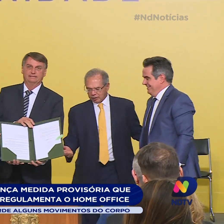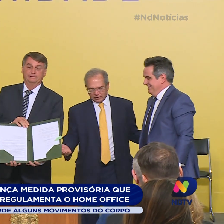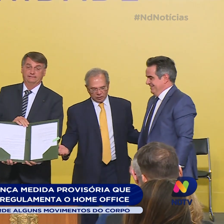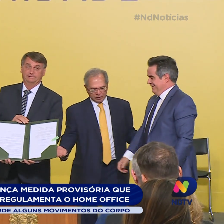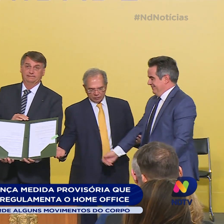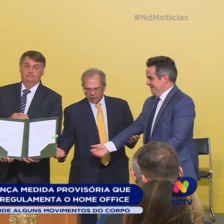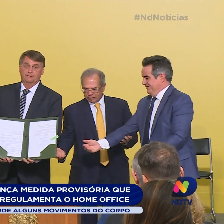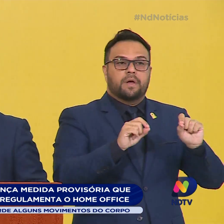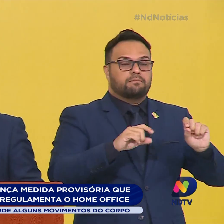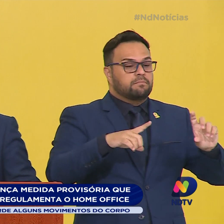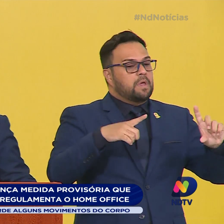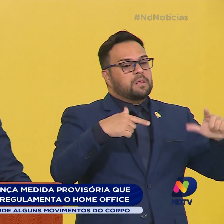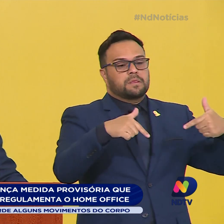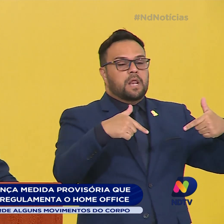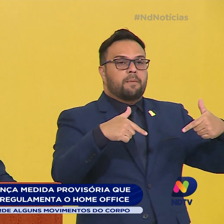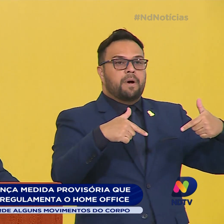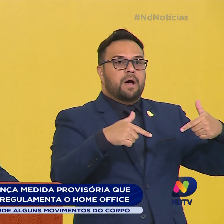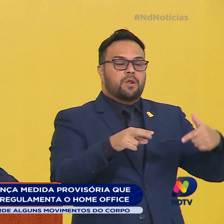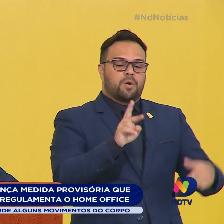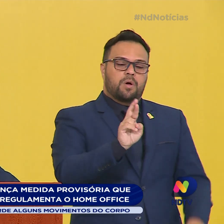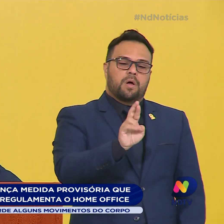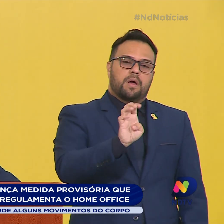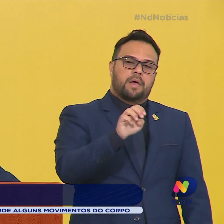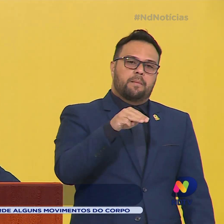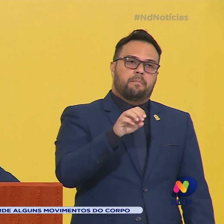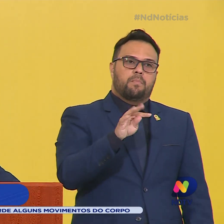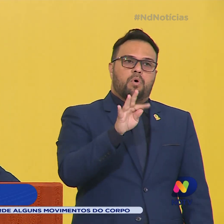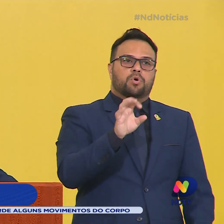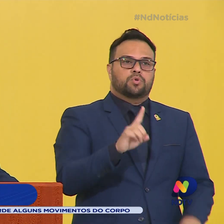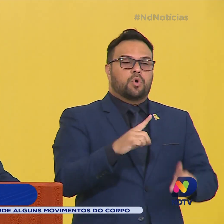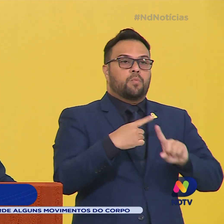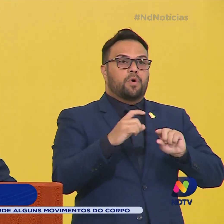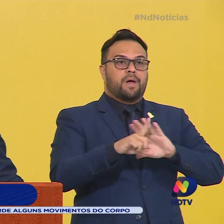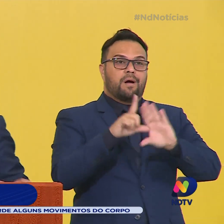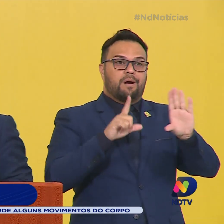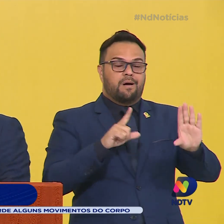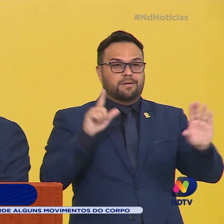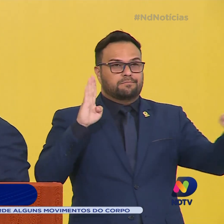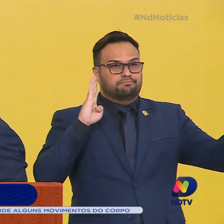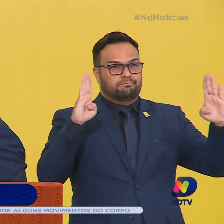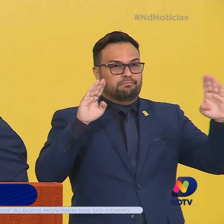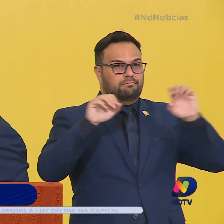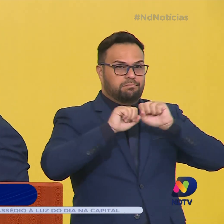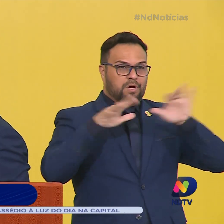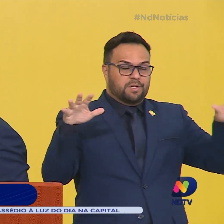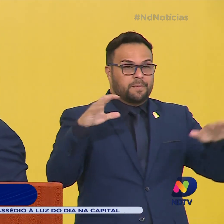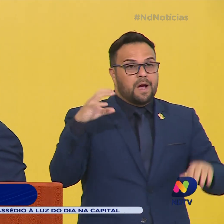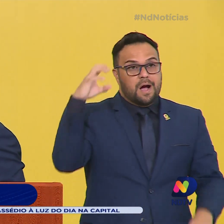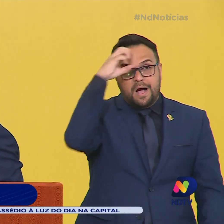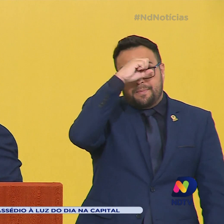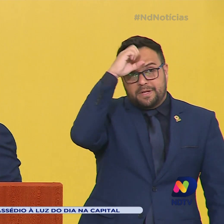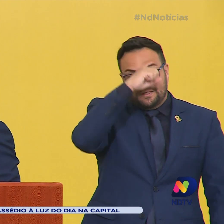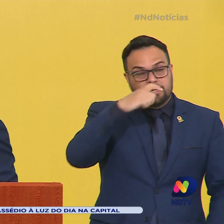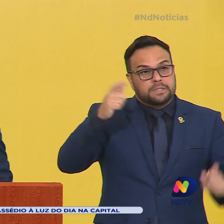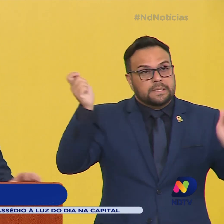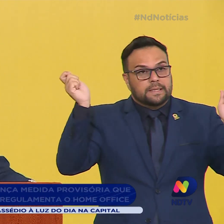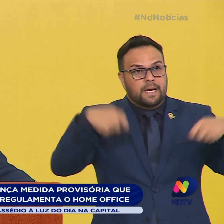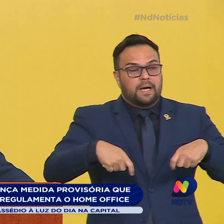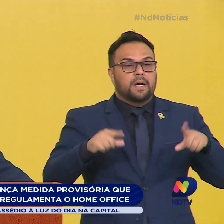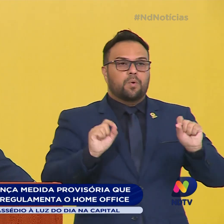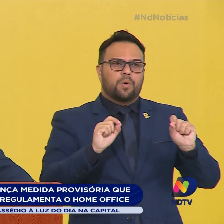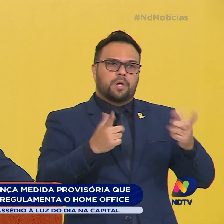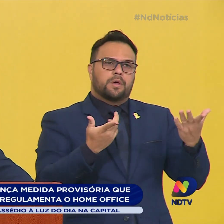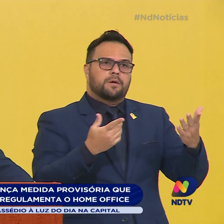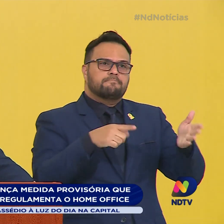itens alimentícios. Nós aprendemos, presidente, ao longo da pandemia, que há todo um outro potencial a ser explorado no